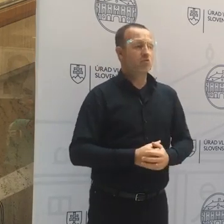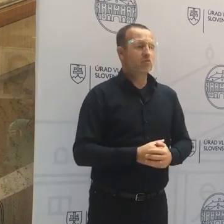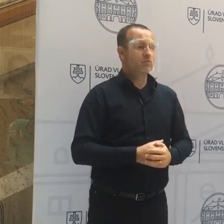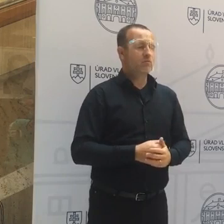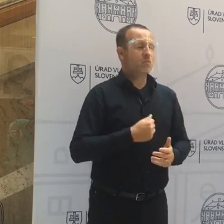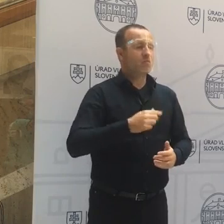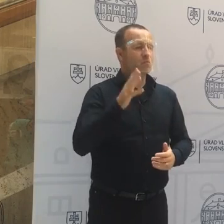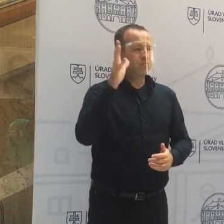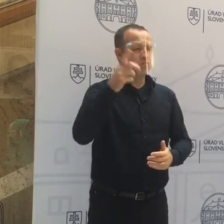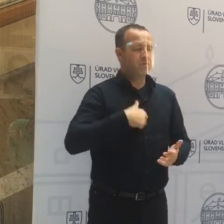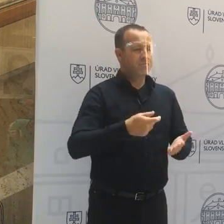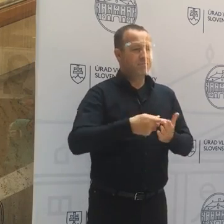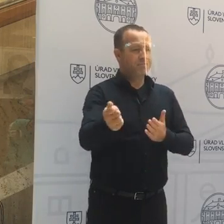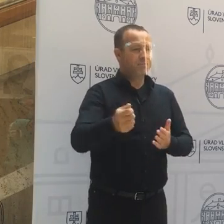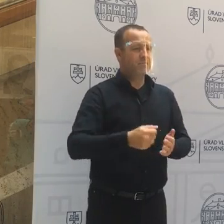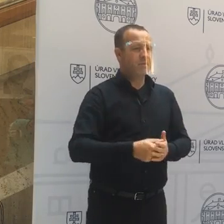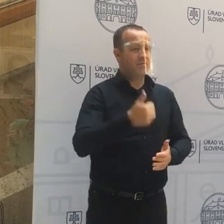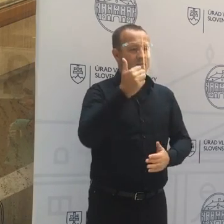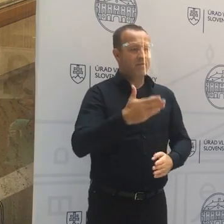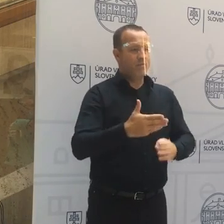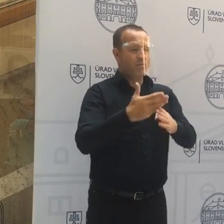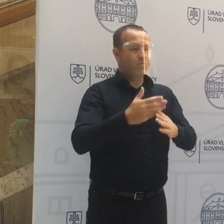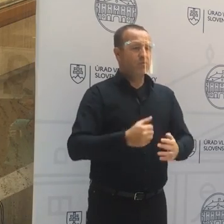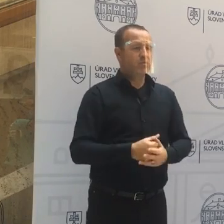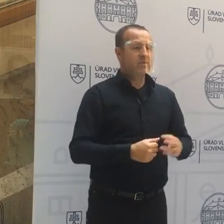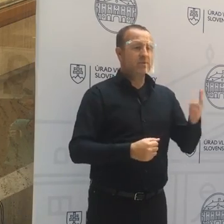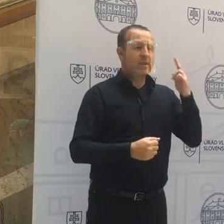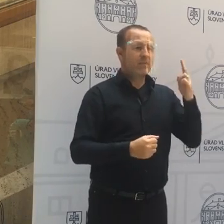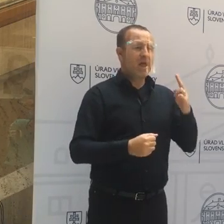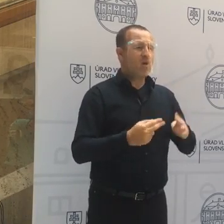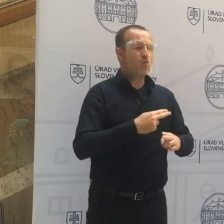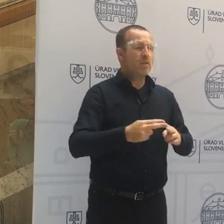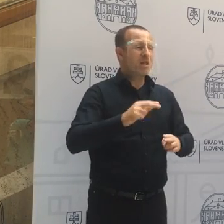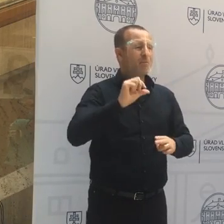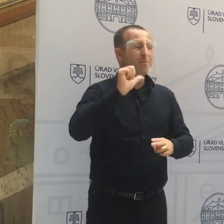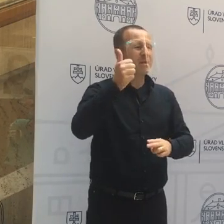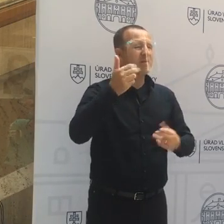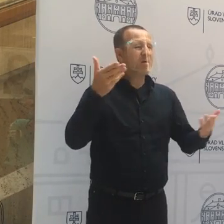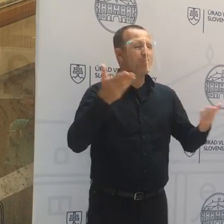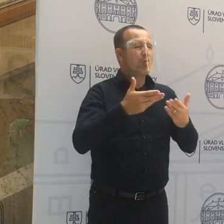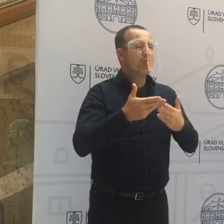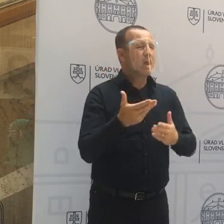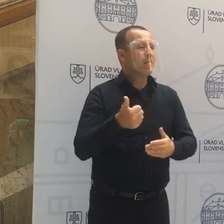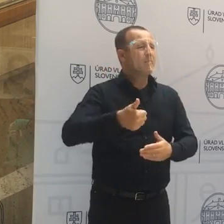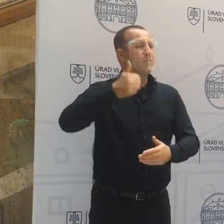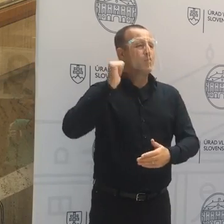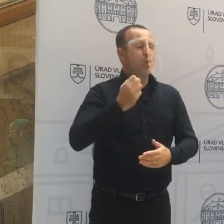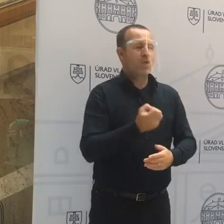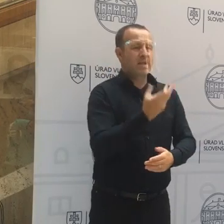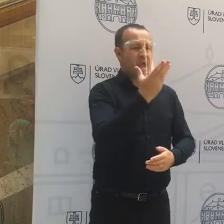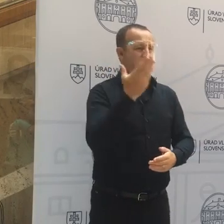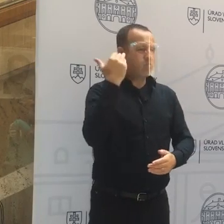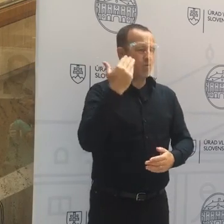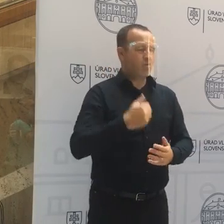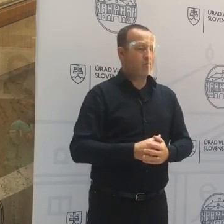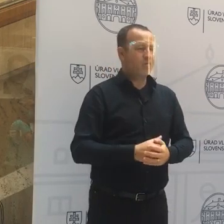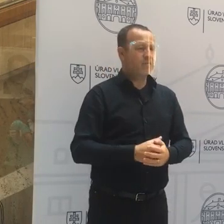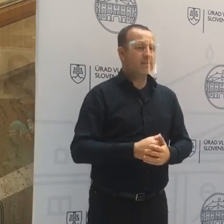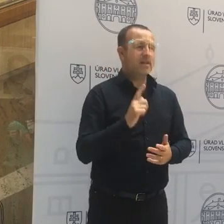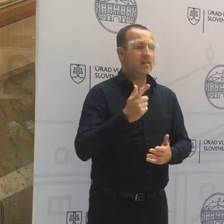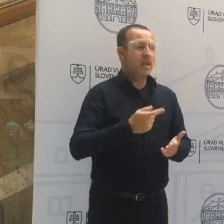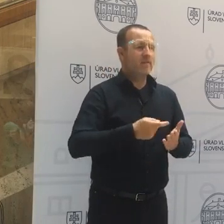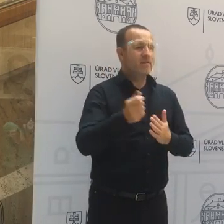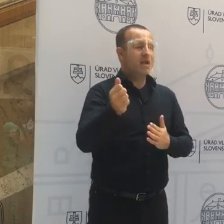budeme vyplácať prvú pomoc, to znamená tú úplne prvú verziu, ktorá bola na jar minulého roku. A kedy sa